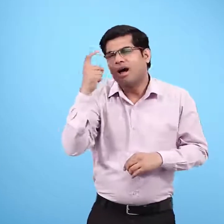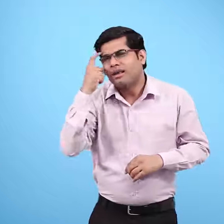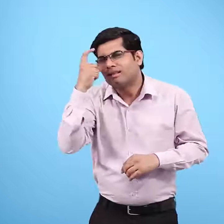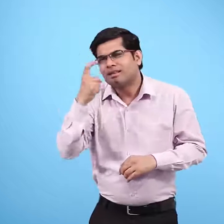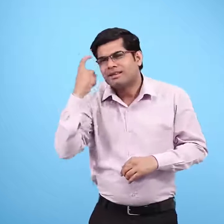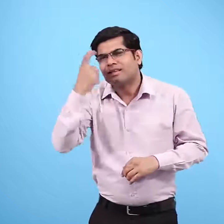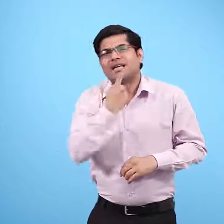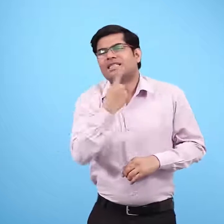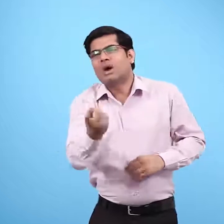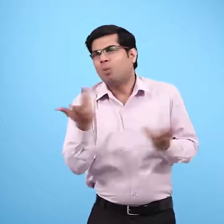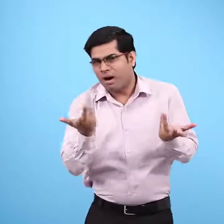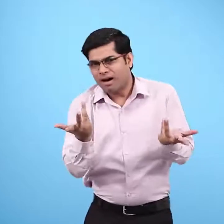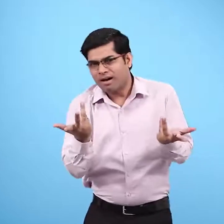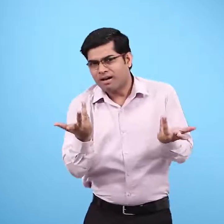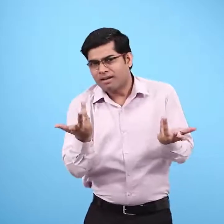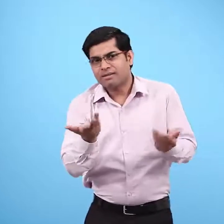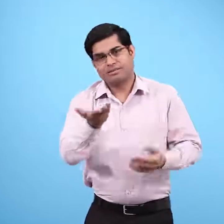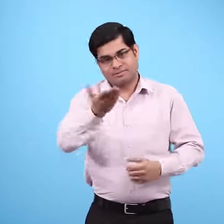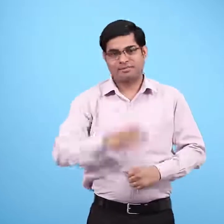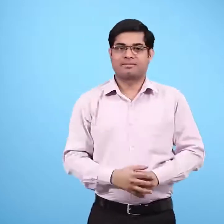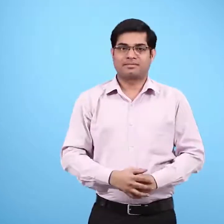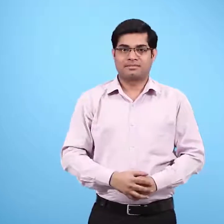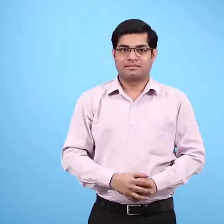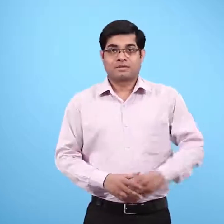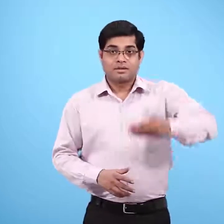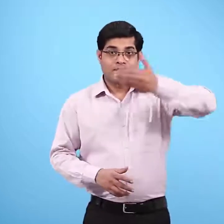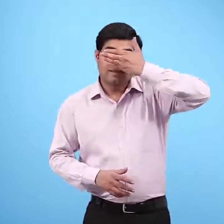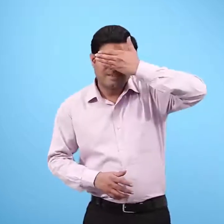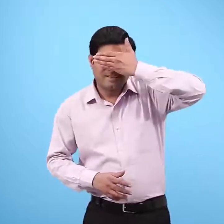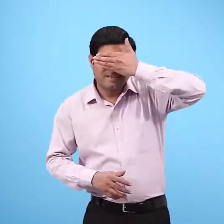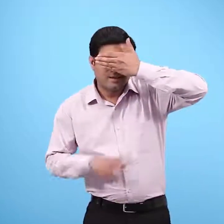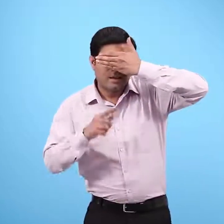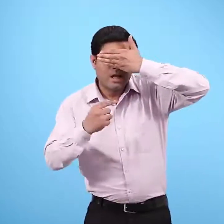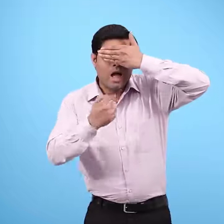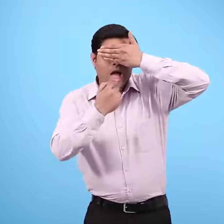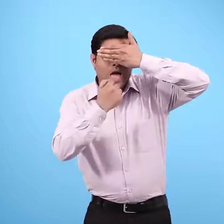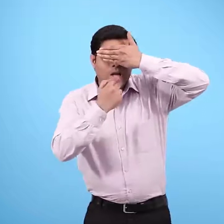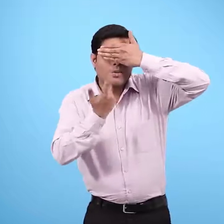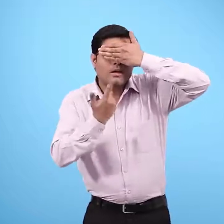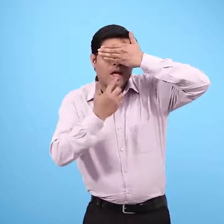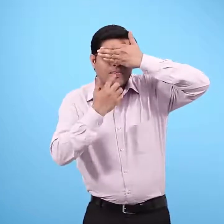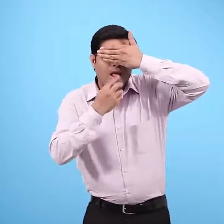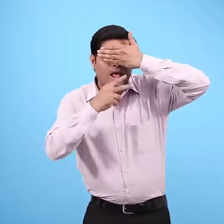वे ऐसा क्यों कहते होंगे? आंक बंद करके सूद पहचानों